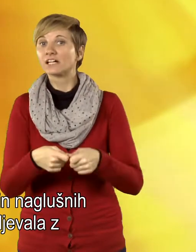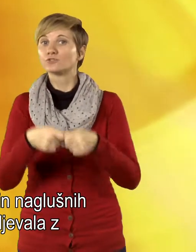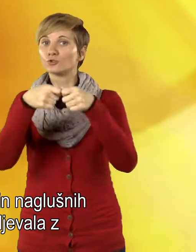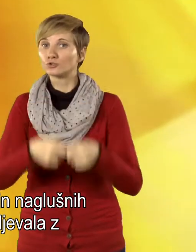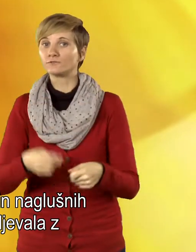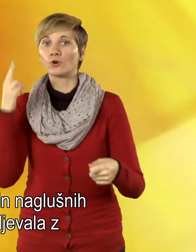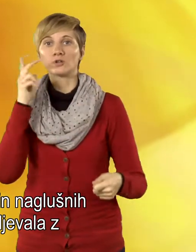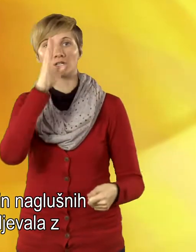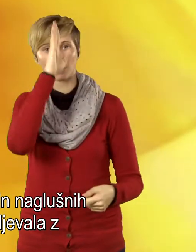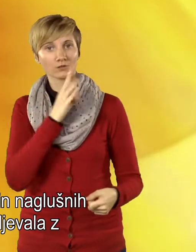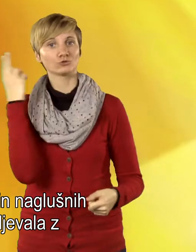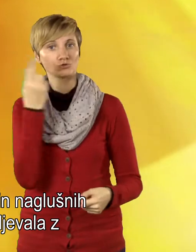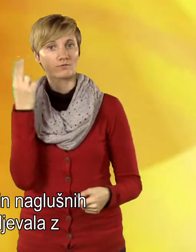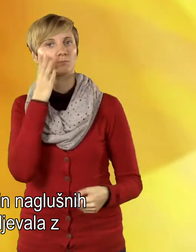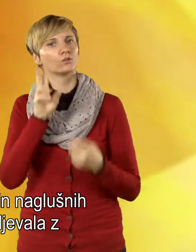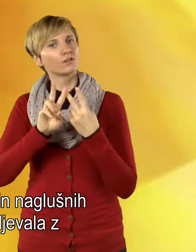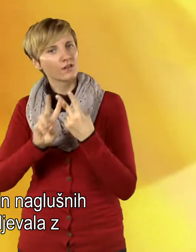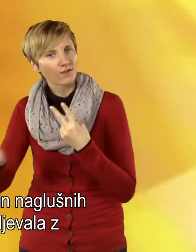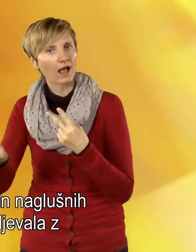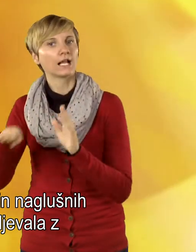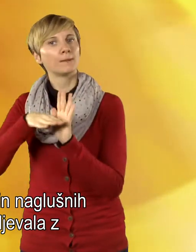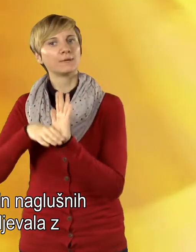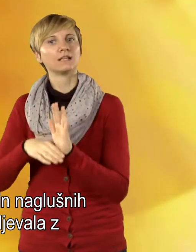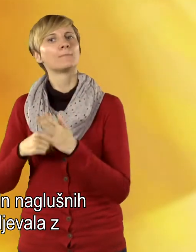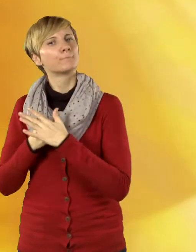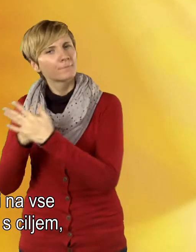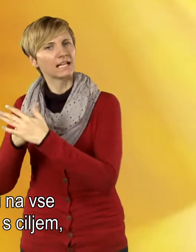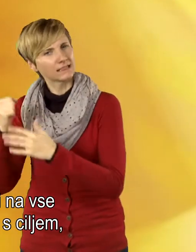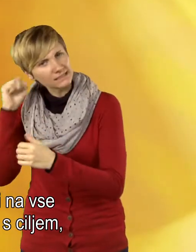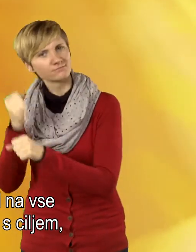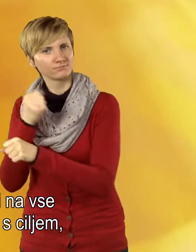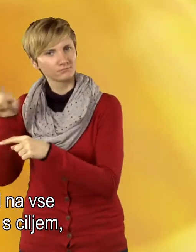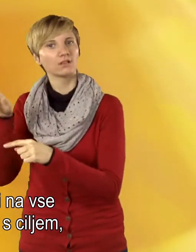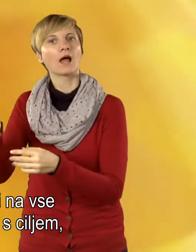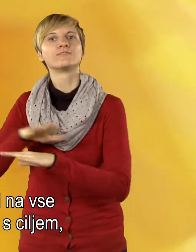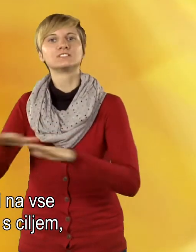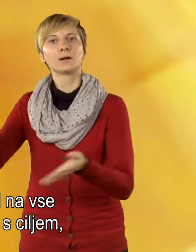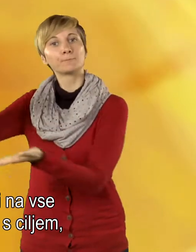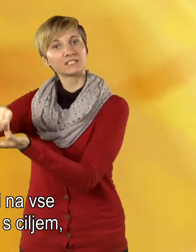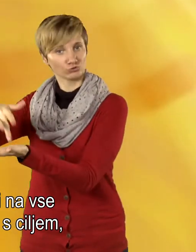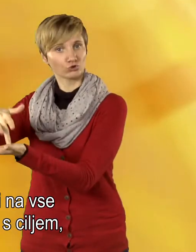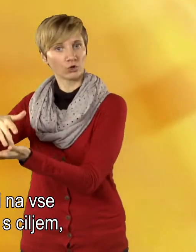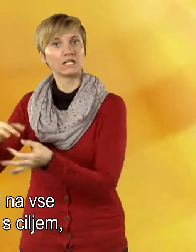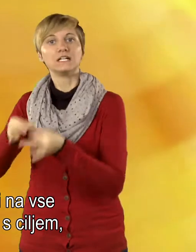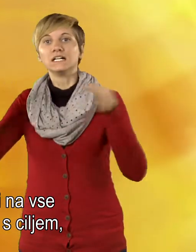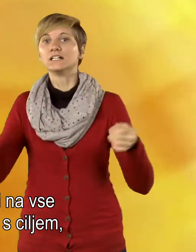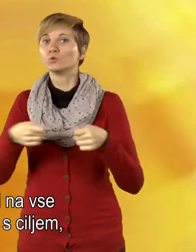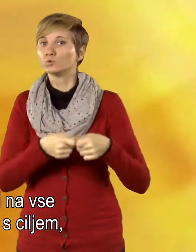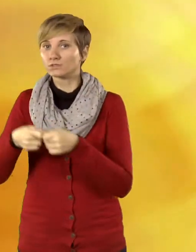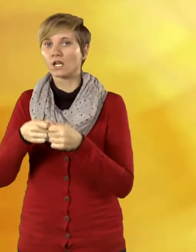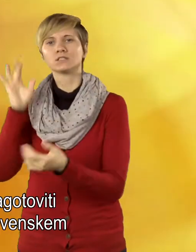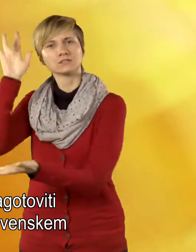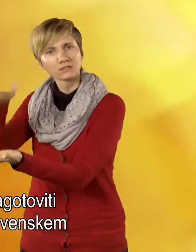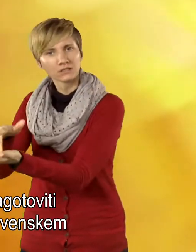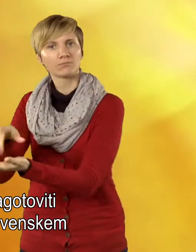Zveza društev gluhih in naglušnjih Slovenije bo nadaljevala z legitimnimi pritiski na vse pristojne institucije s ciljem